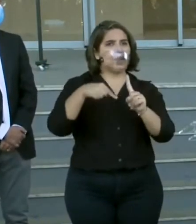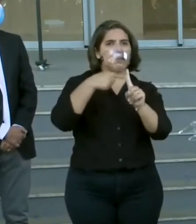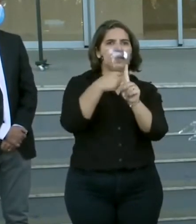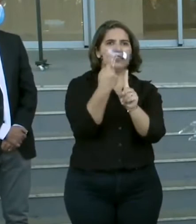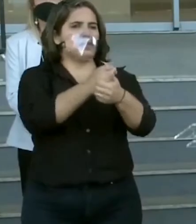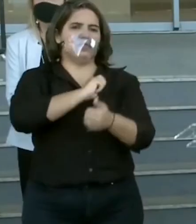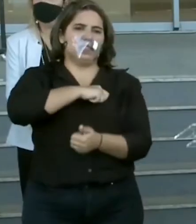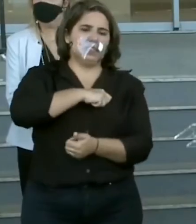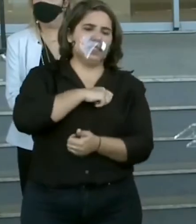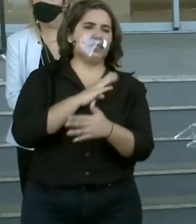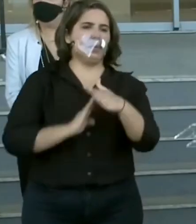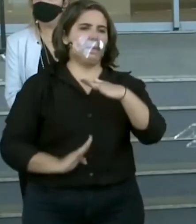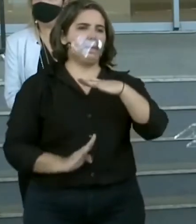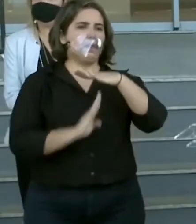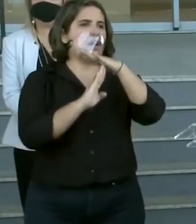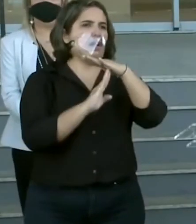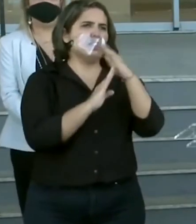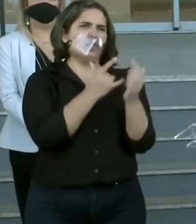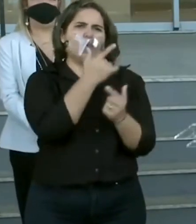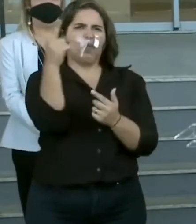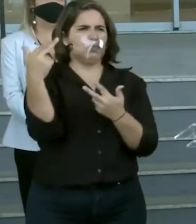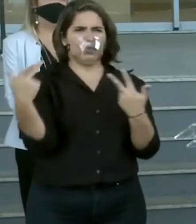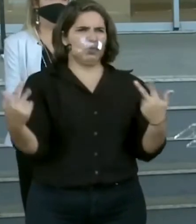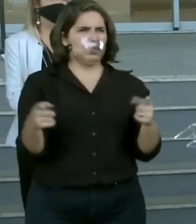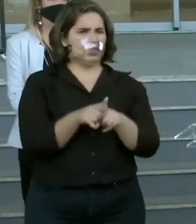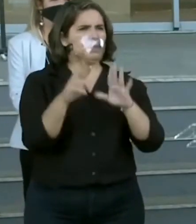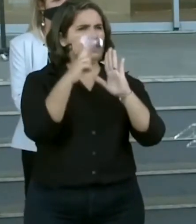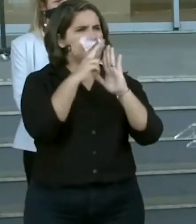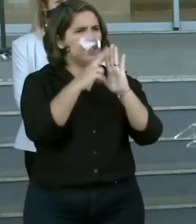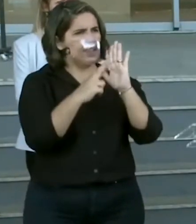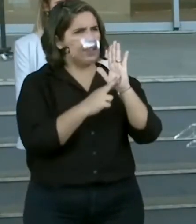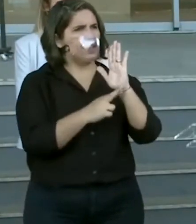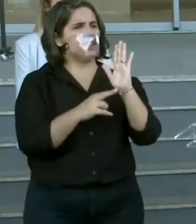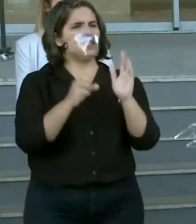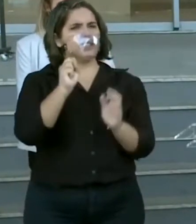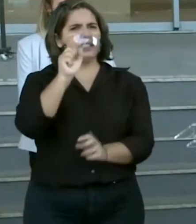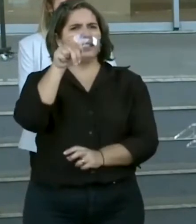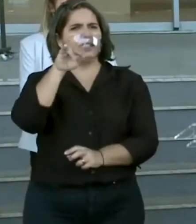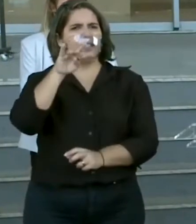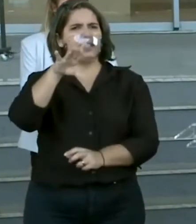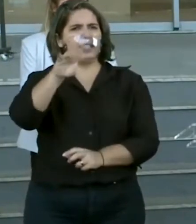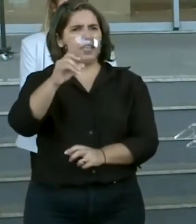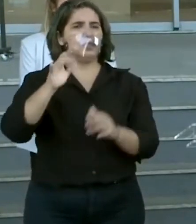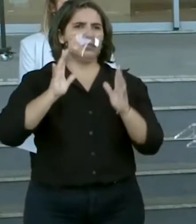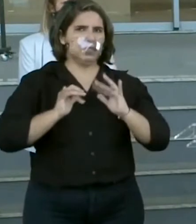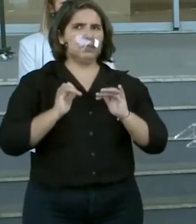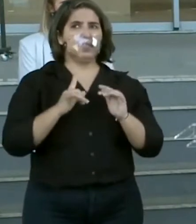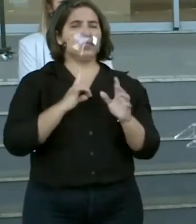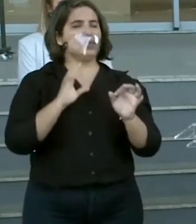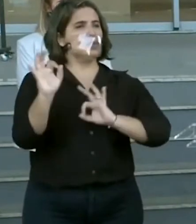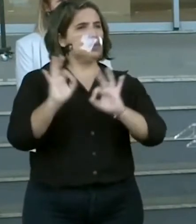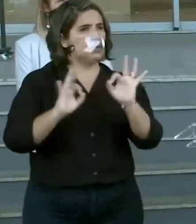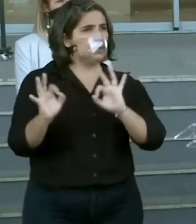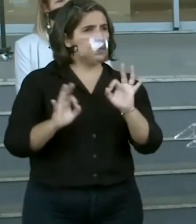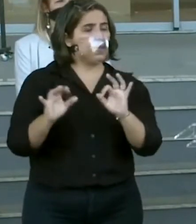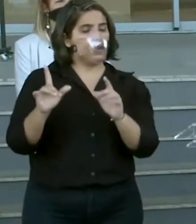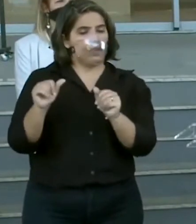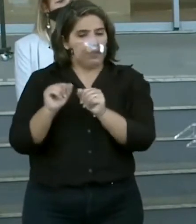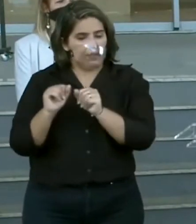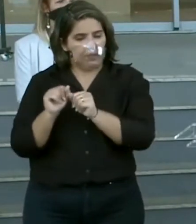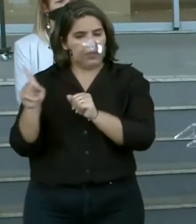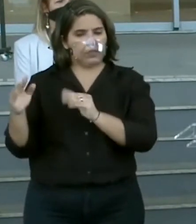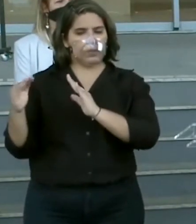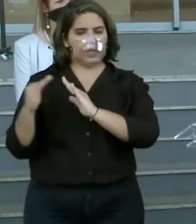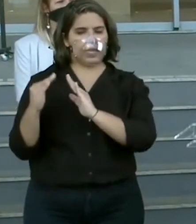volta a abrir. A subsecretária de vigilância sanitária, Márcia Rolim, explicou que estão autorizados apenas os serviços de